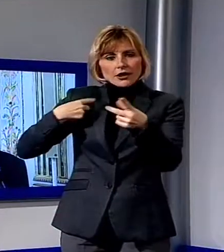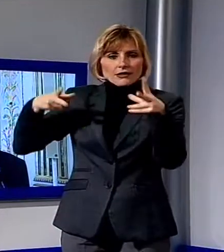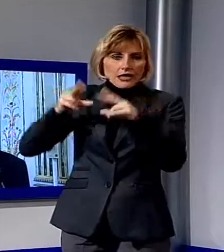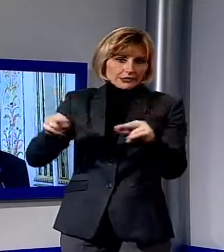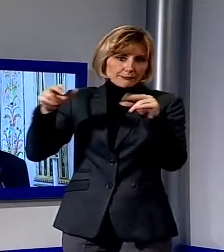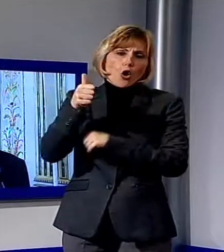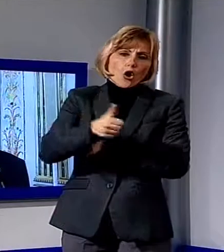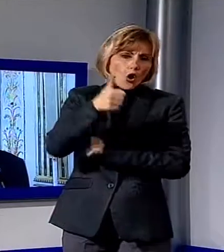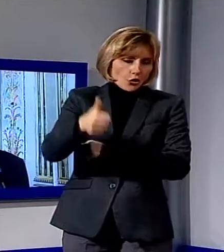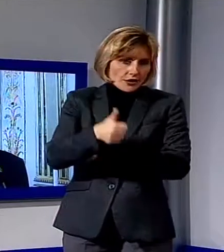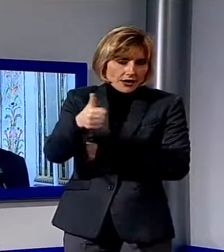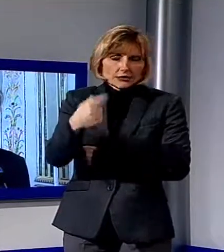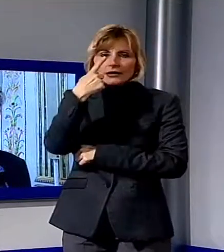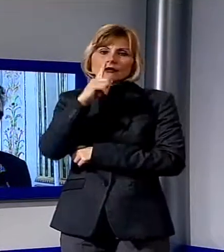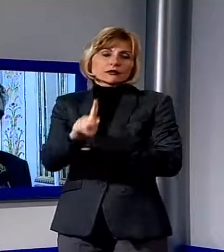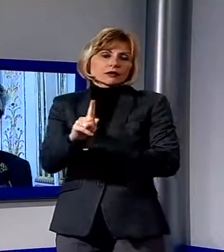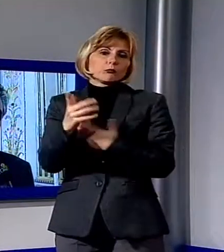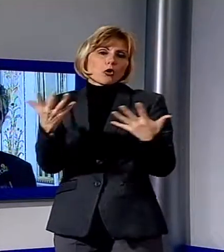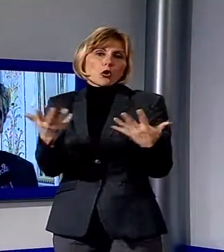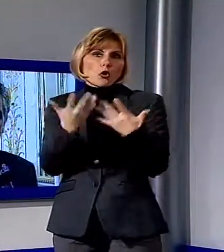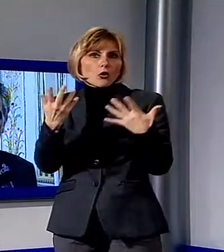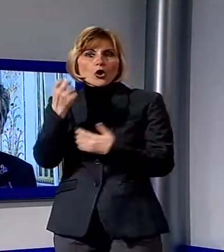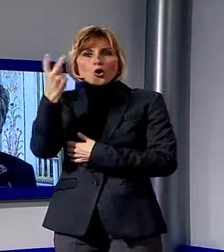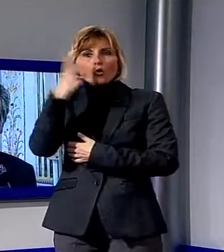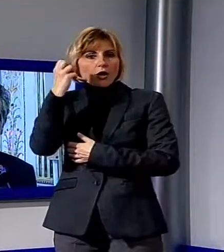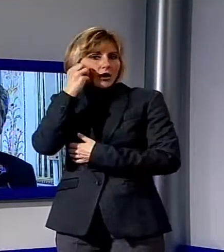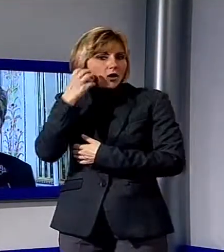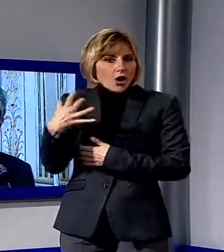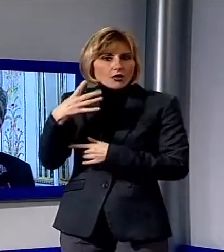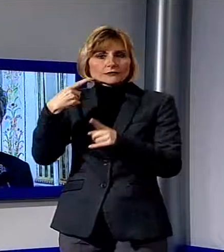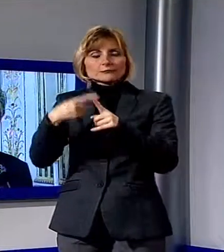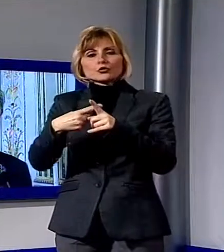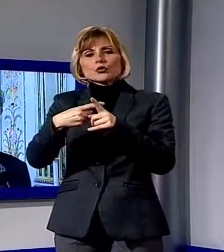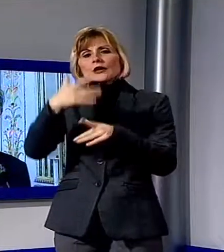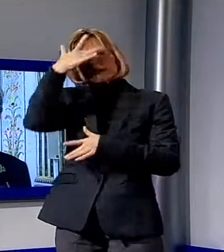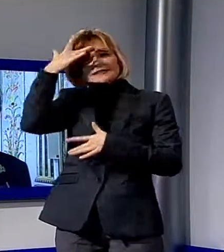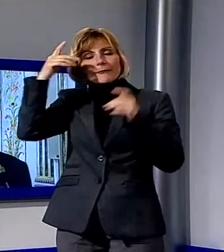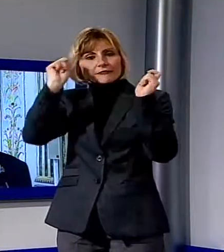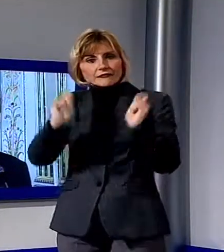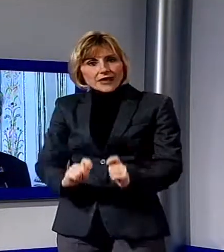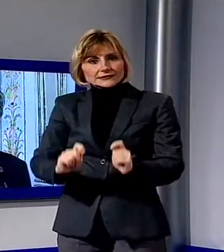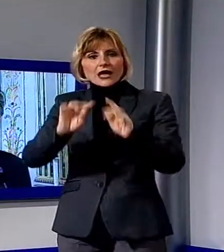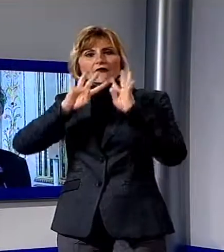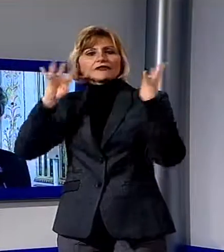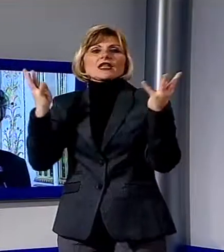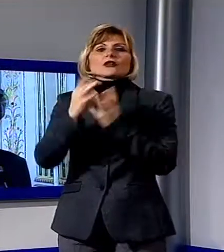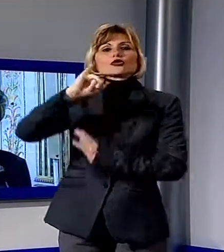da diversi anni, come le più importanti dai comics al Summer Festival, all'Anfiteatro Giezza e quant'altro. Ci sono poi delle